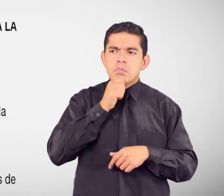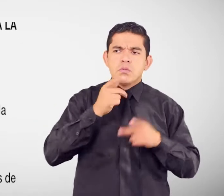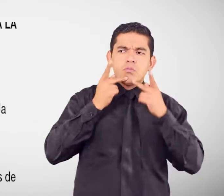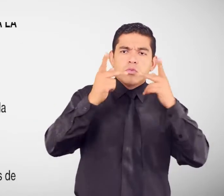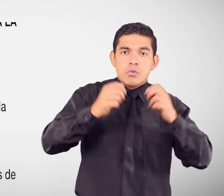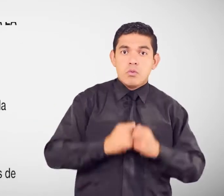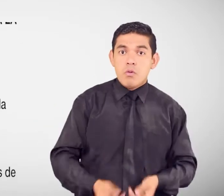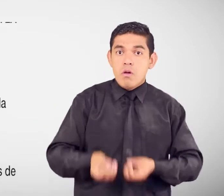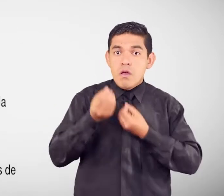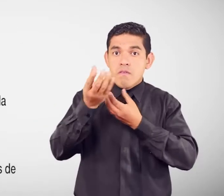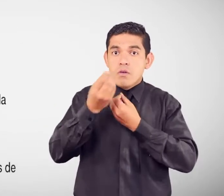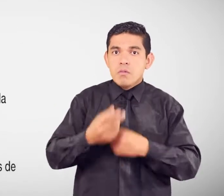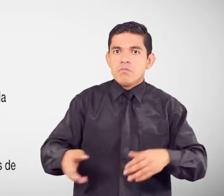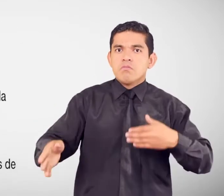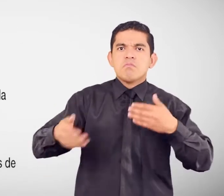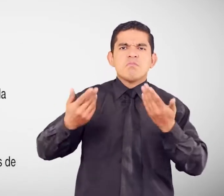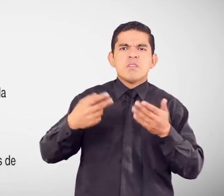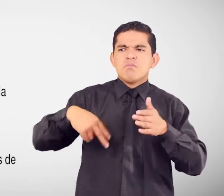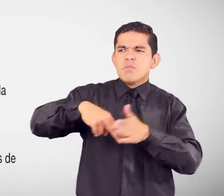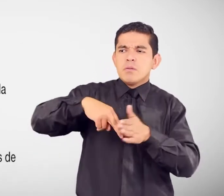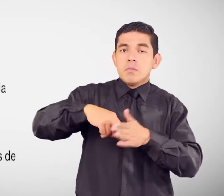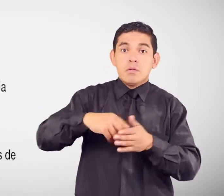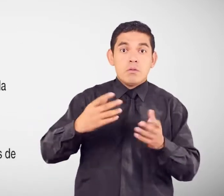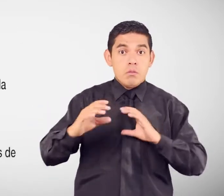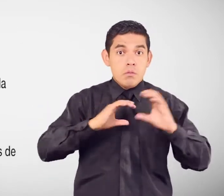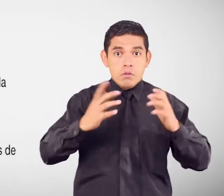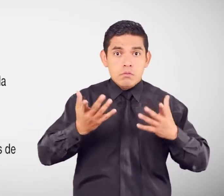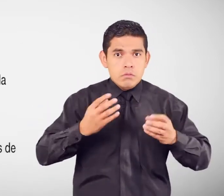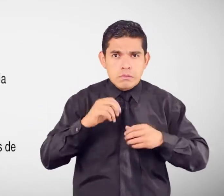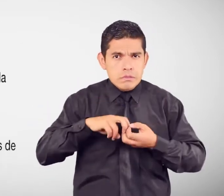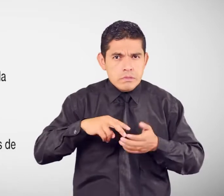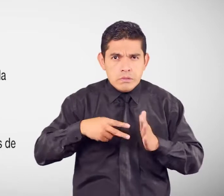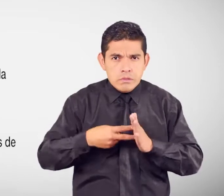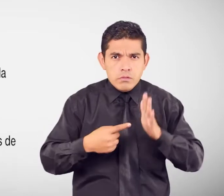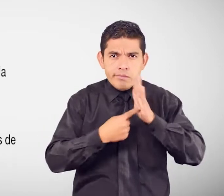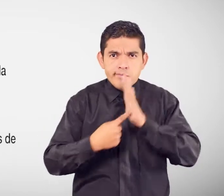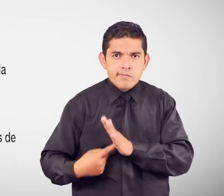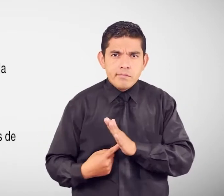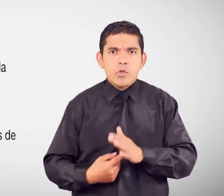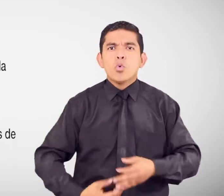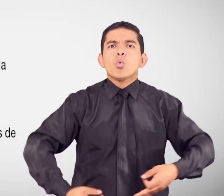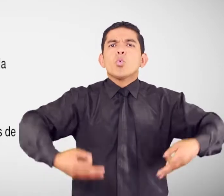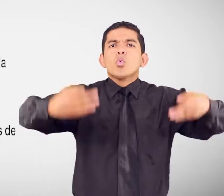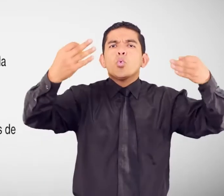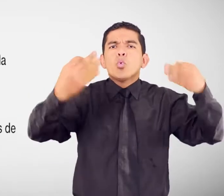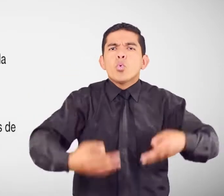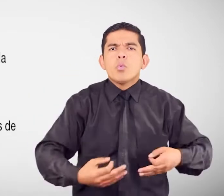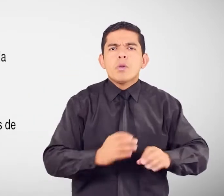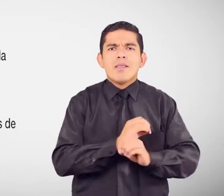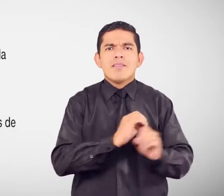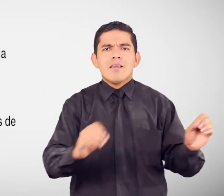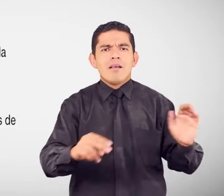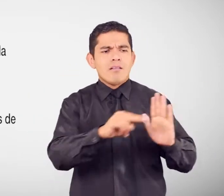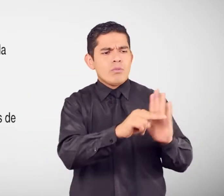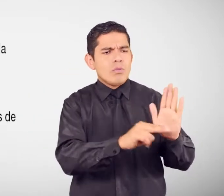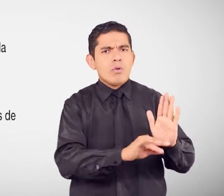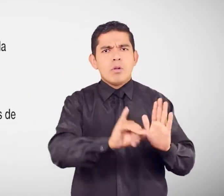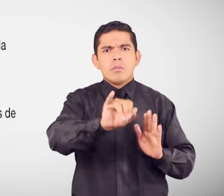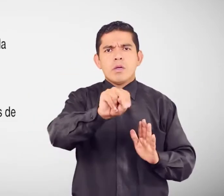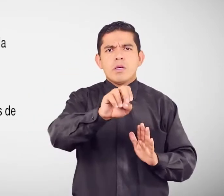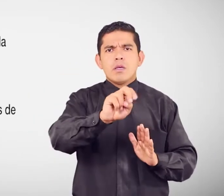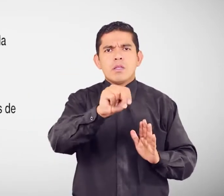la comunicación ¿Qué significa? Es el incumplimiento De los parámetros De la normativa técnica INEN Sobre